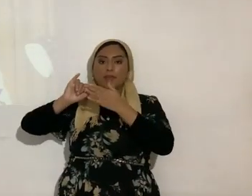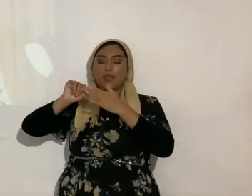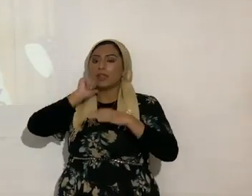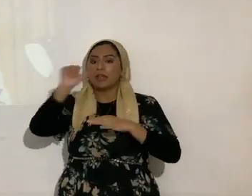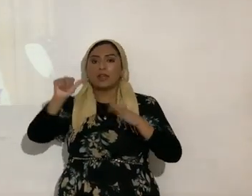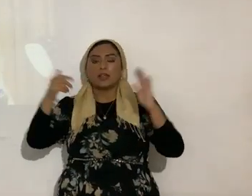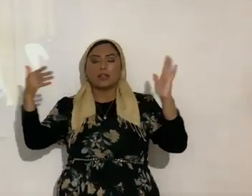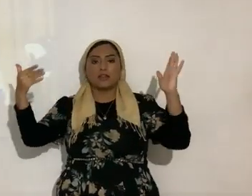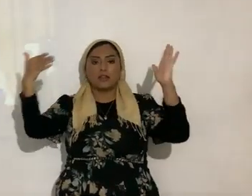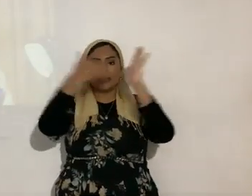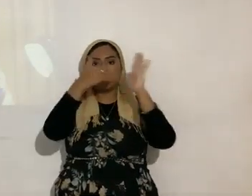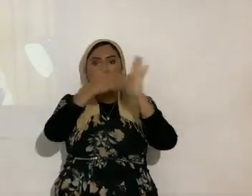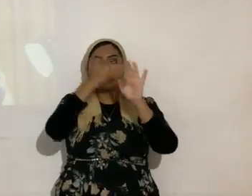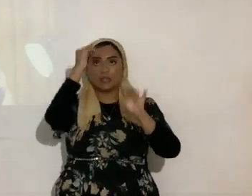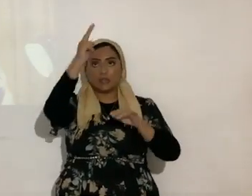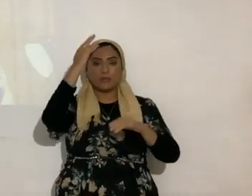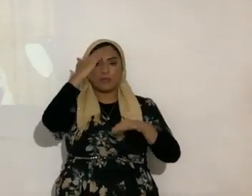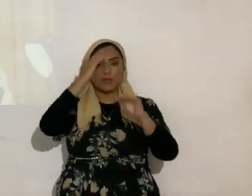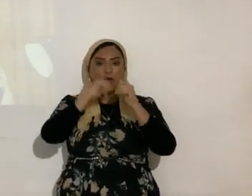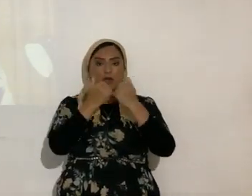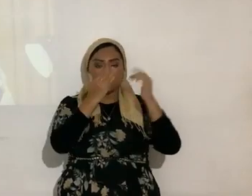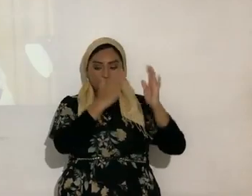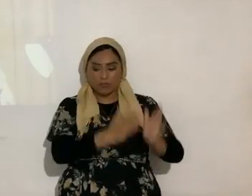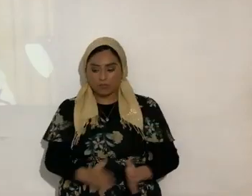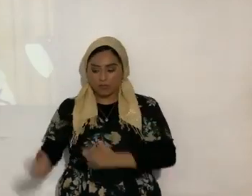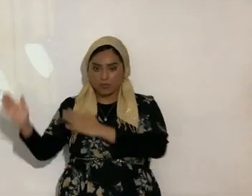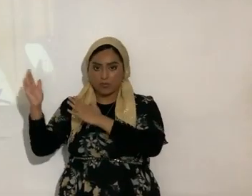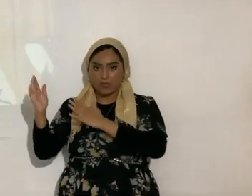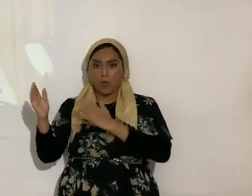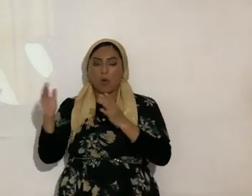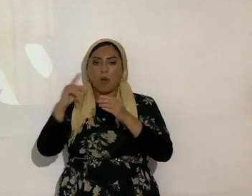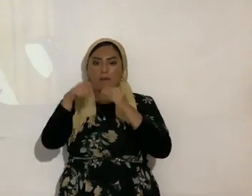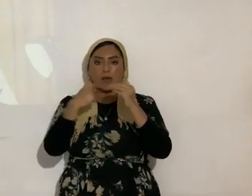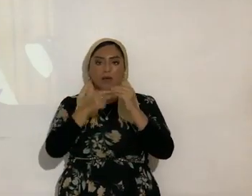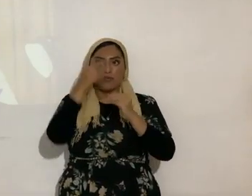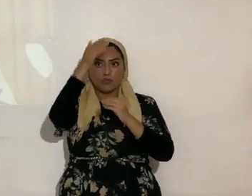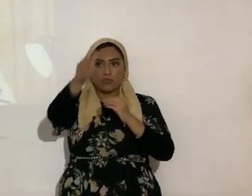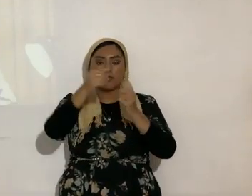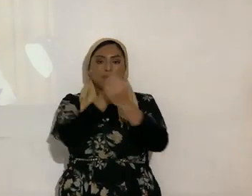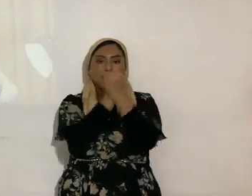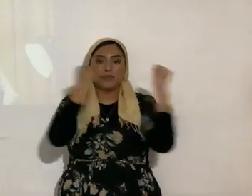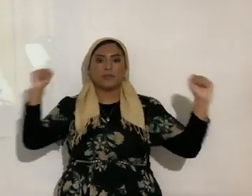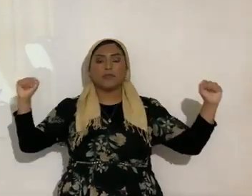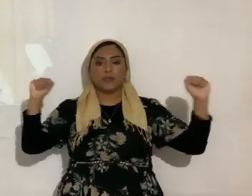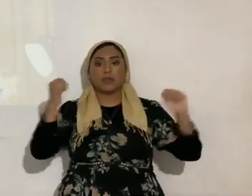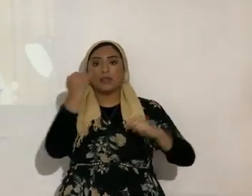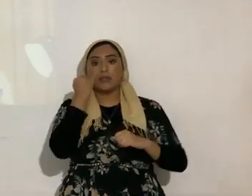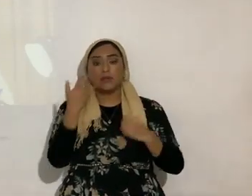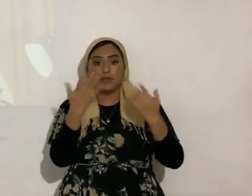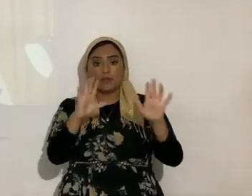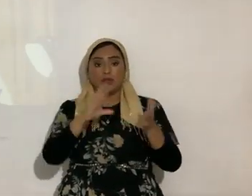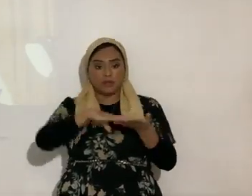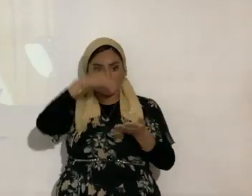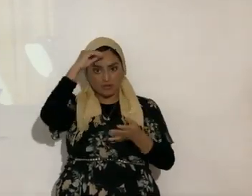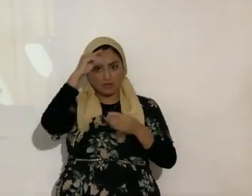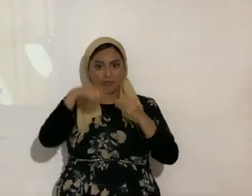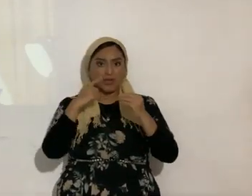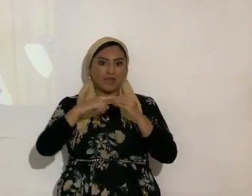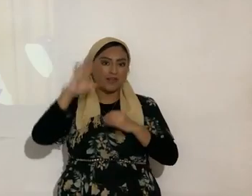nada los planes de Yahshua en la redención, si ya dije y vimos ese tema de astronomía, no me acuerdo que